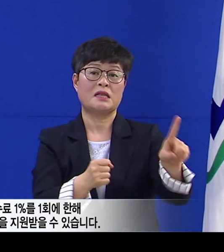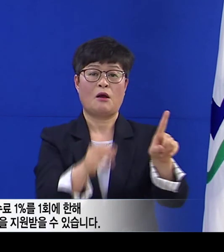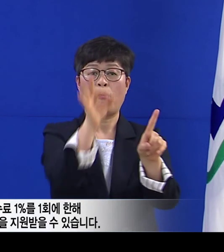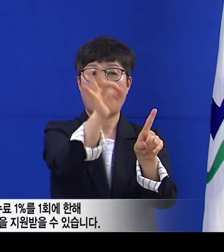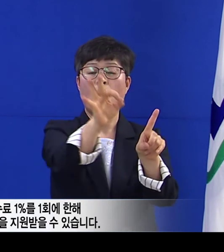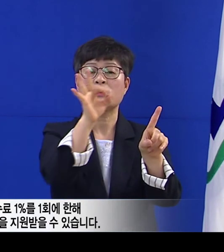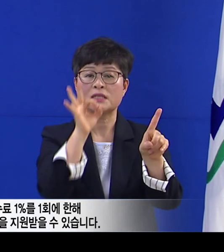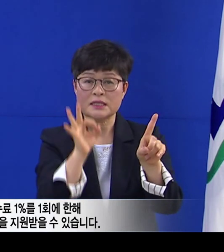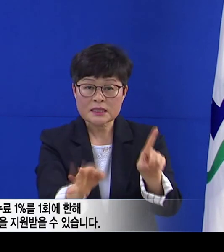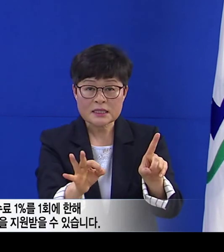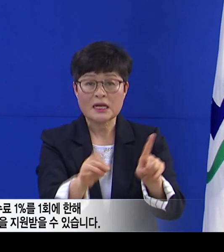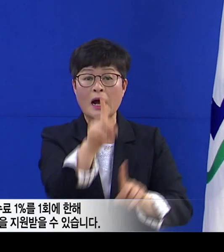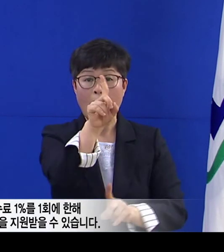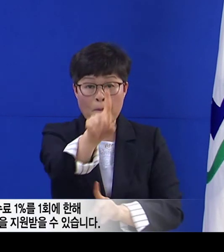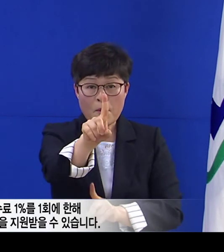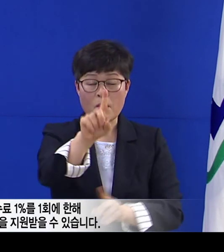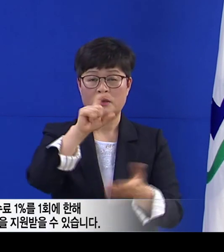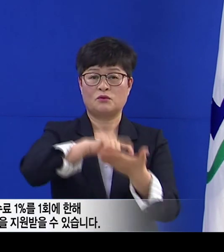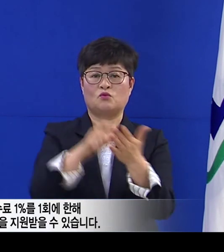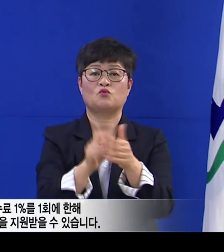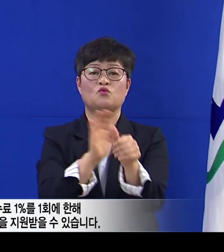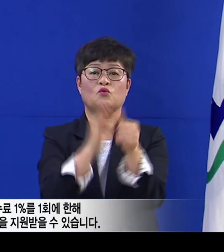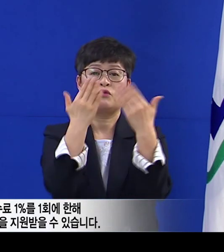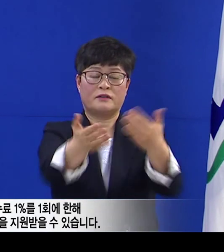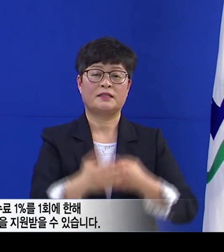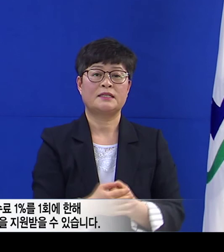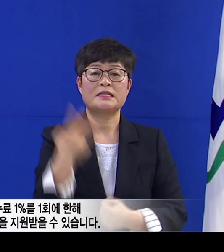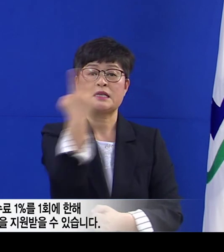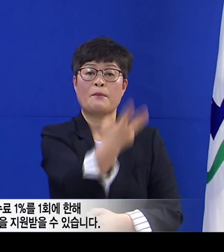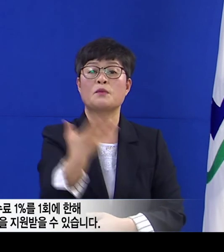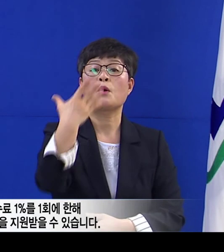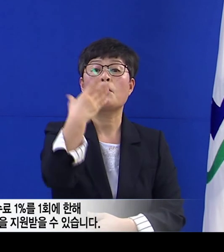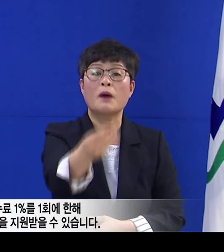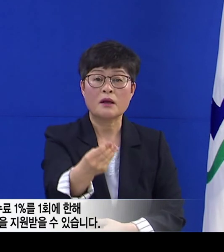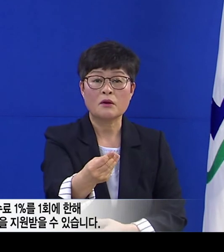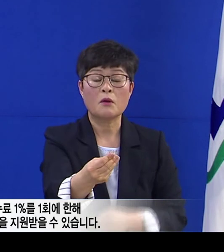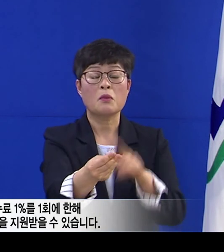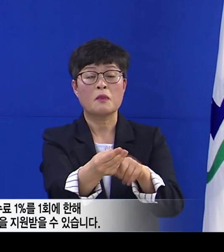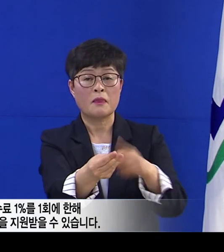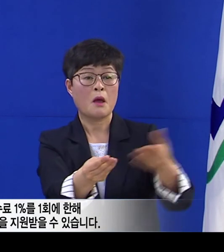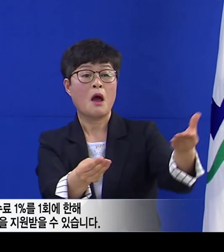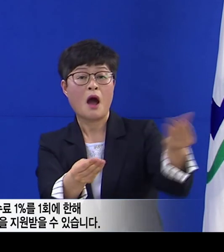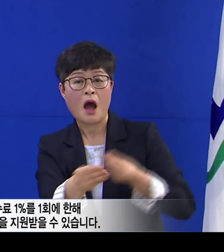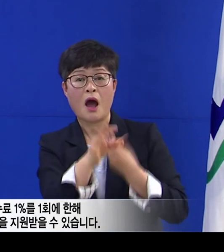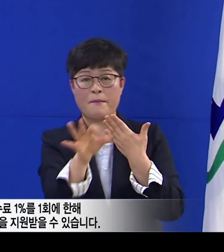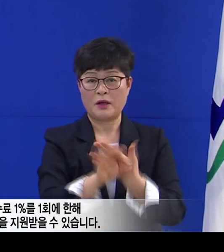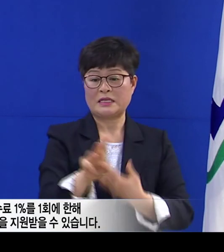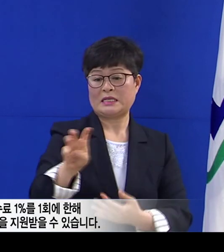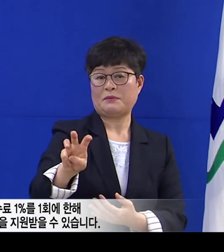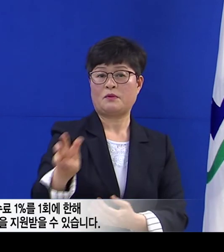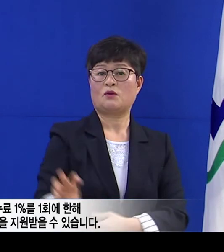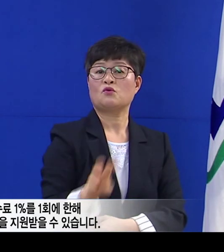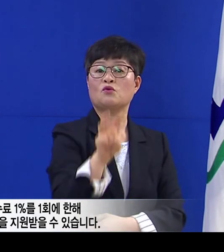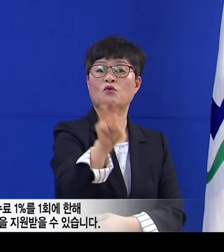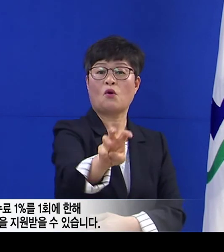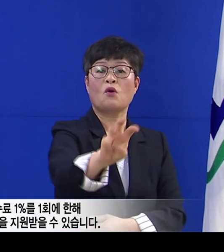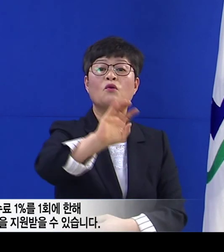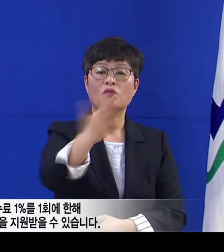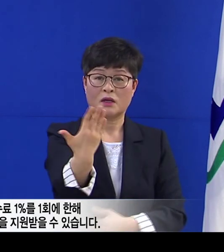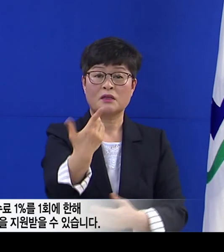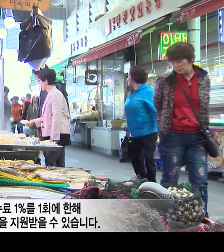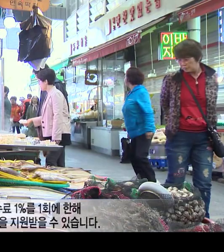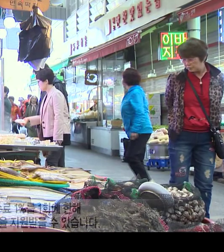1회에 한해 지원하겠습니다. 3천만 원 특례보증을 받으면 30만 원을 지원받을 수